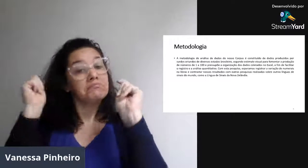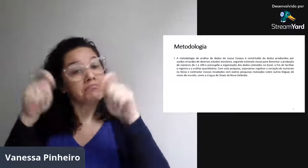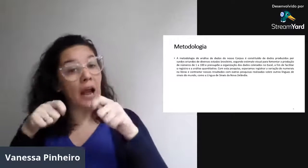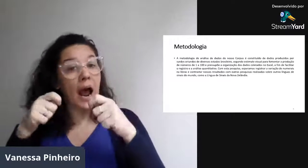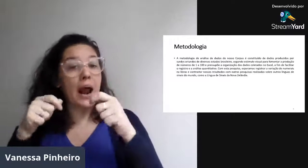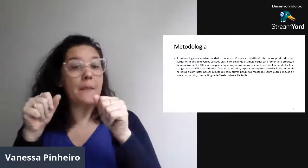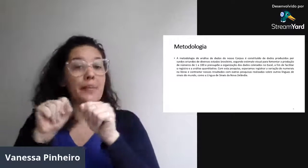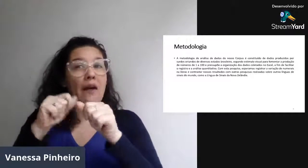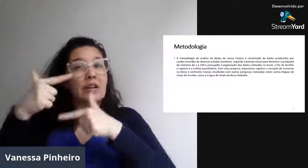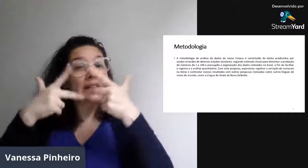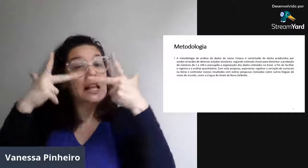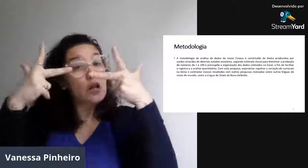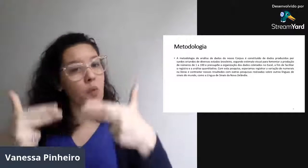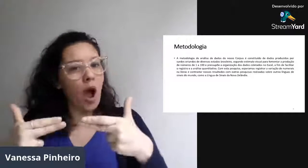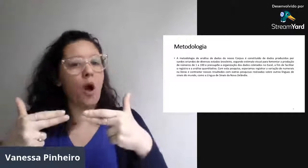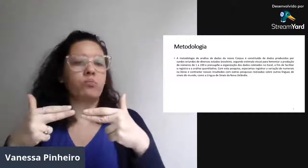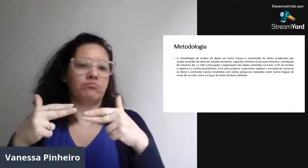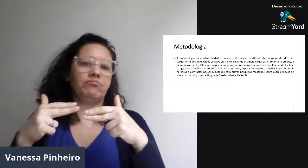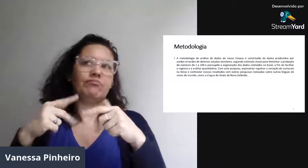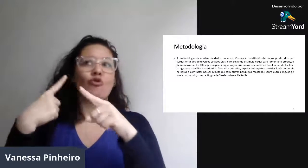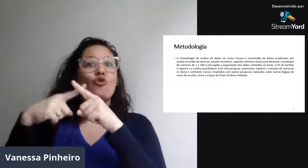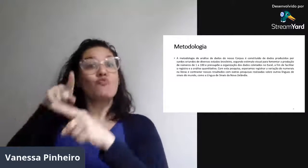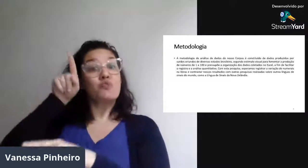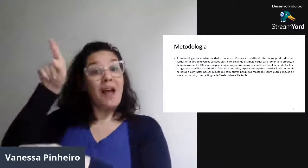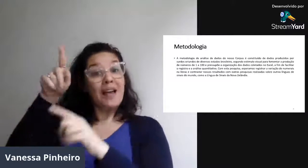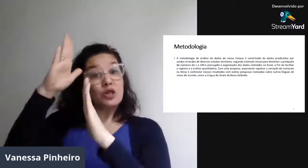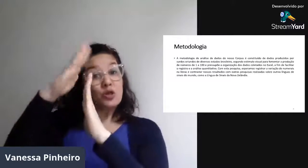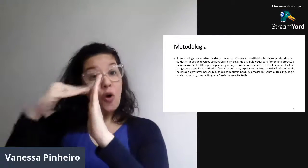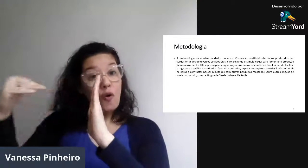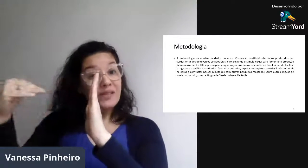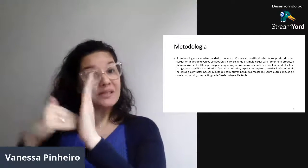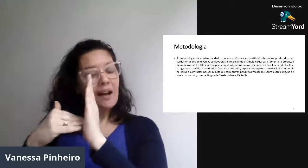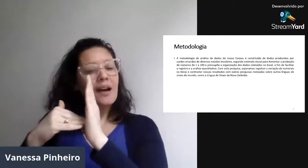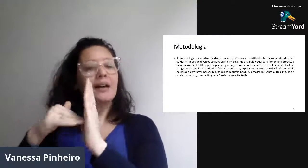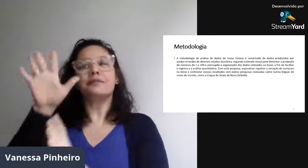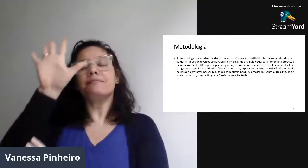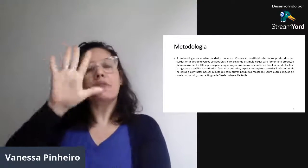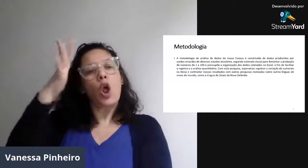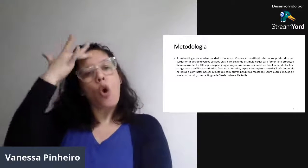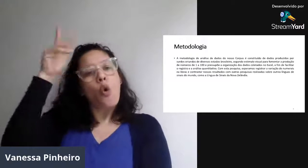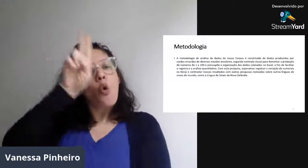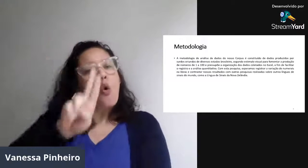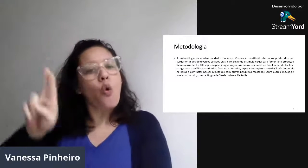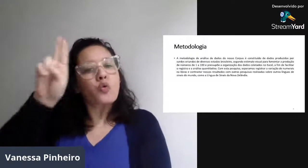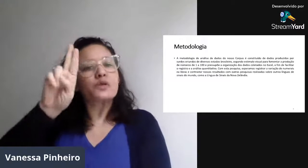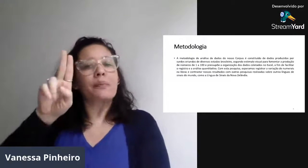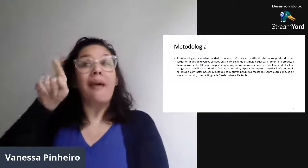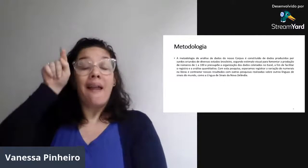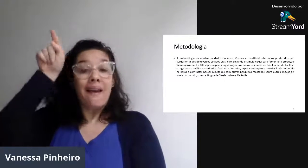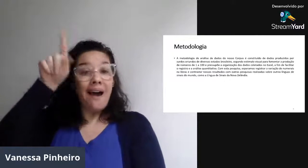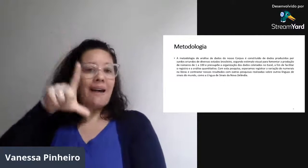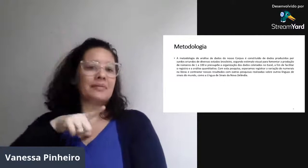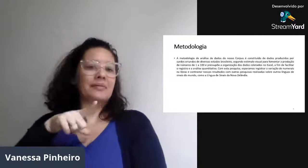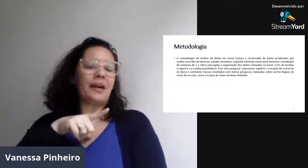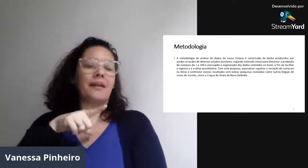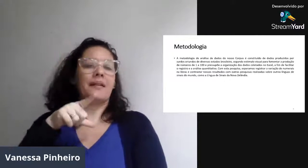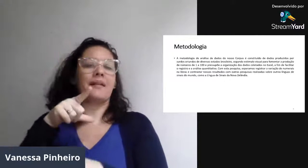comparativo para ver se dá para fazer um trabalho igual. Porque lá em Nova Zelândia, as pessoas, eles